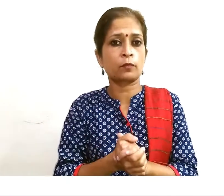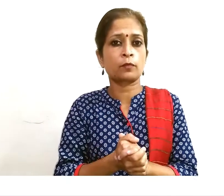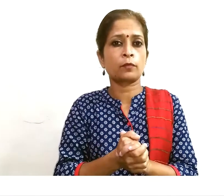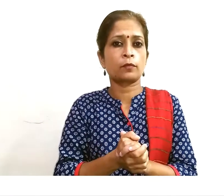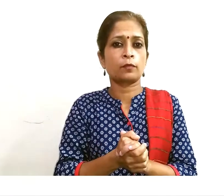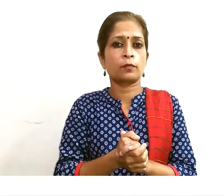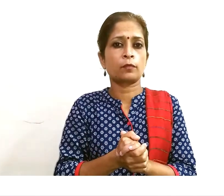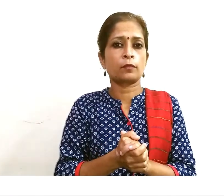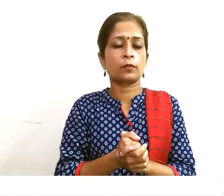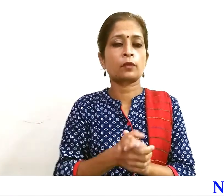हैं।